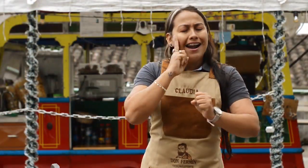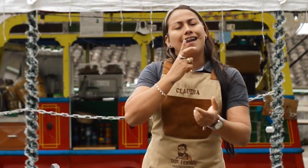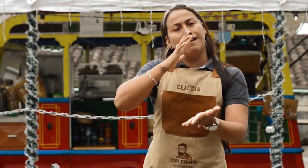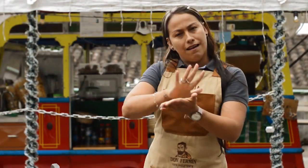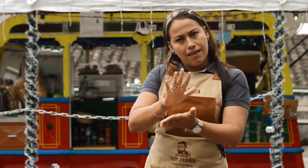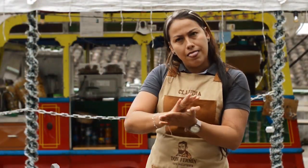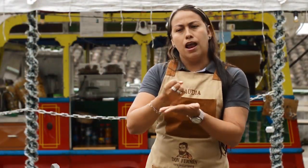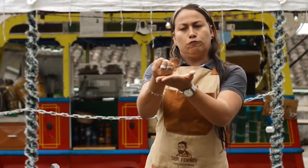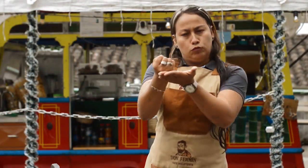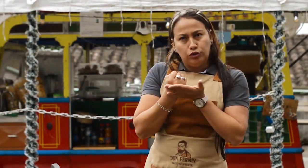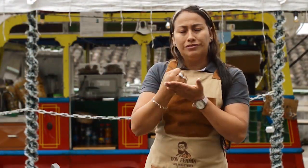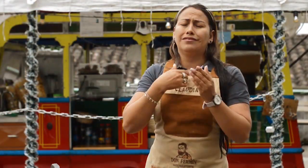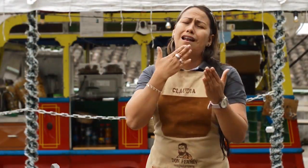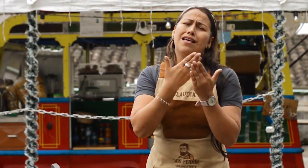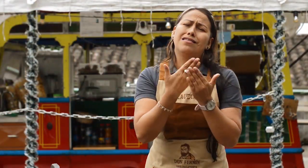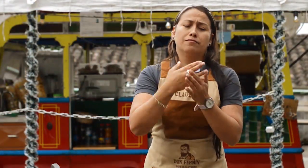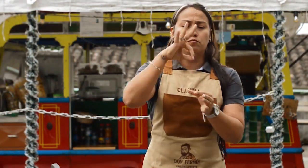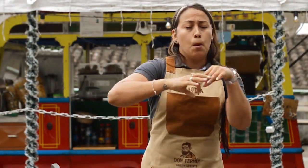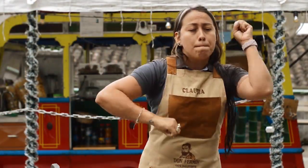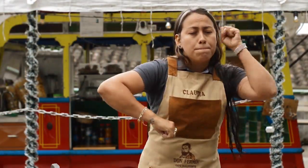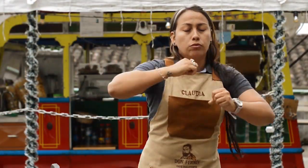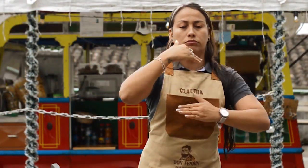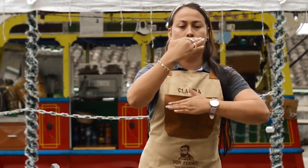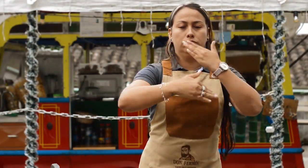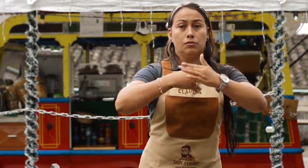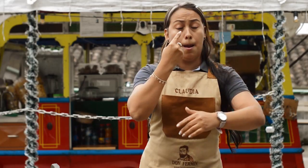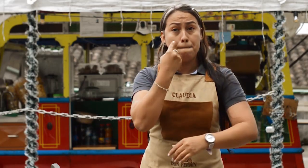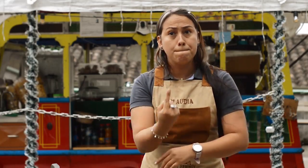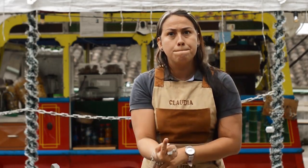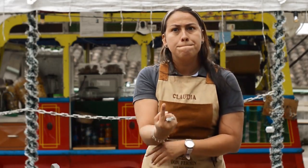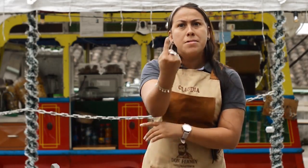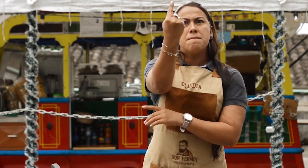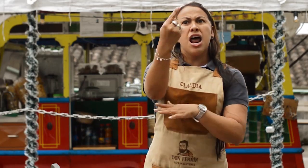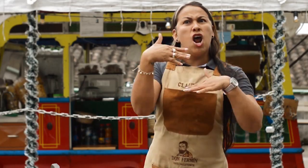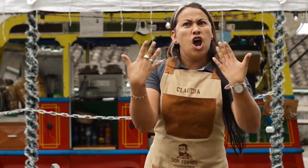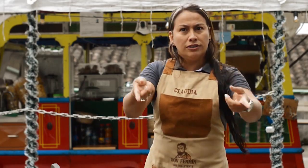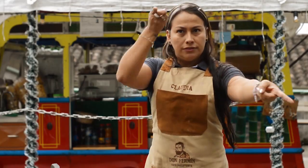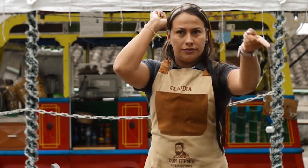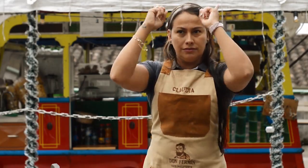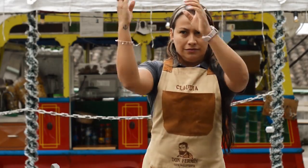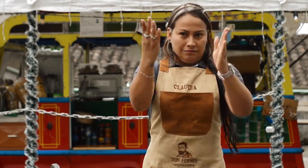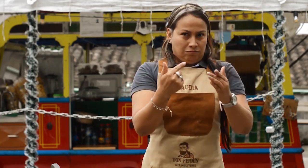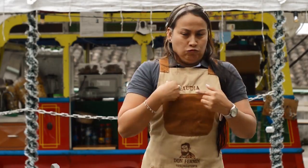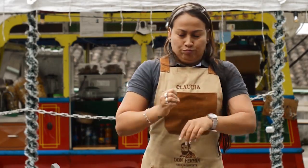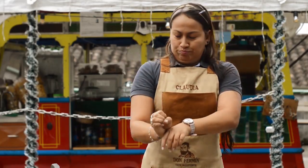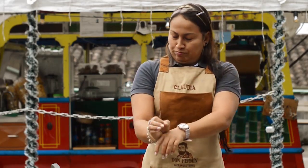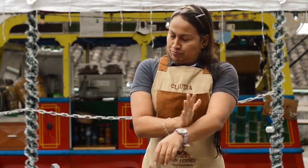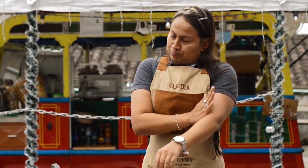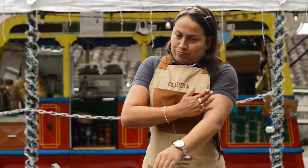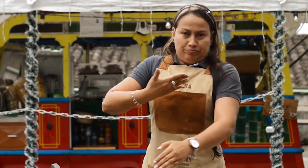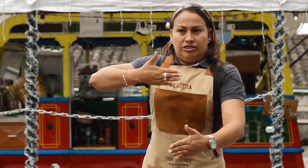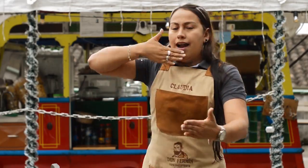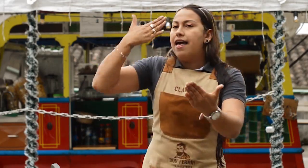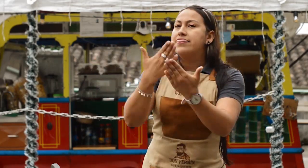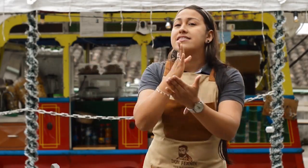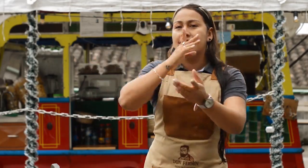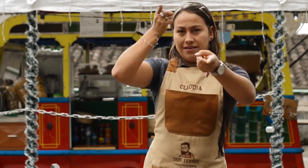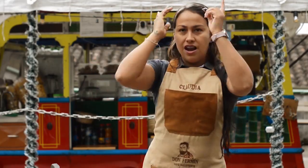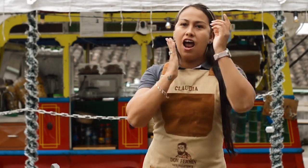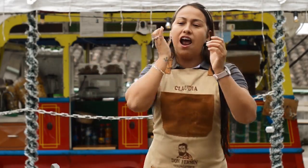mi esposo y yo somos personas sordas, además nuestro hijo sordo, muy difícil la situación económica, y gracias al proyecto